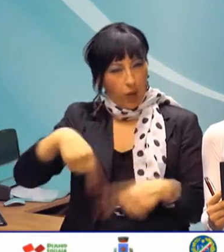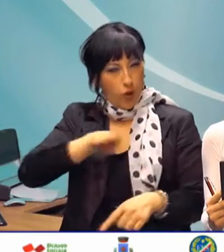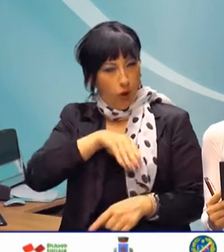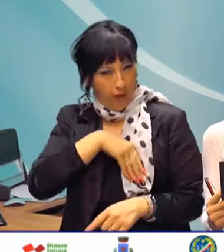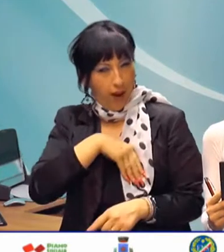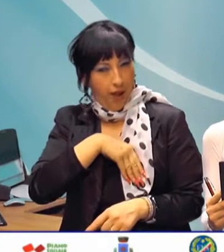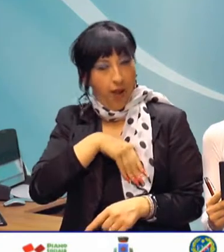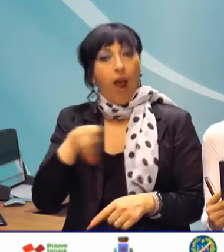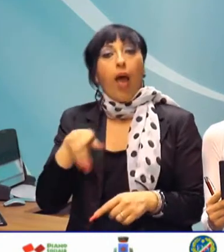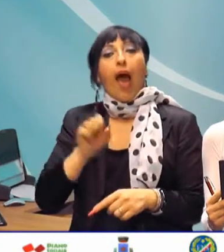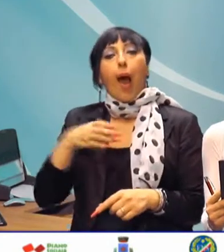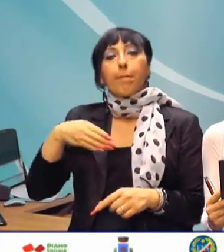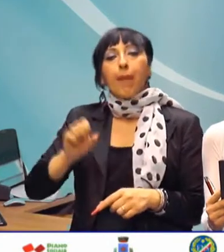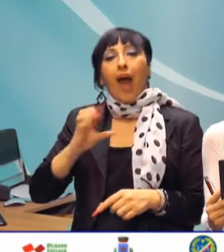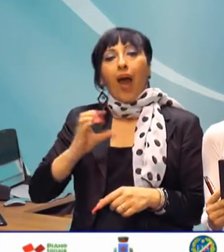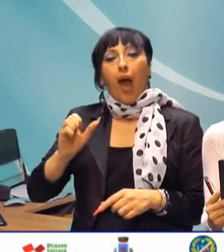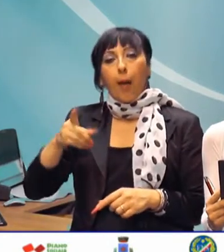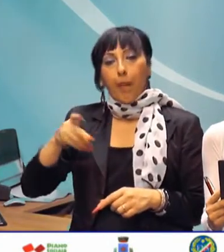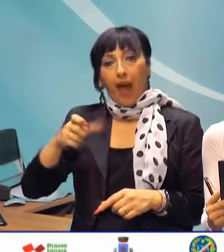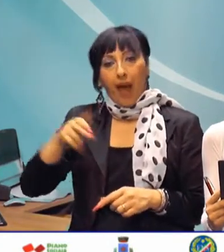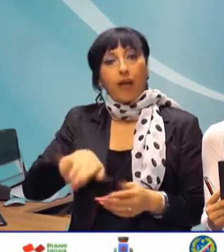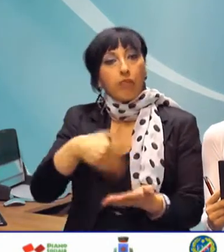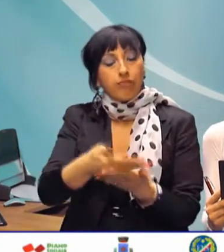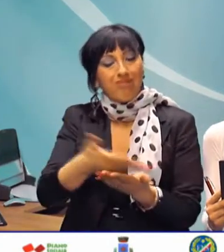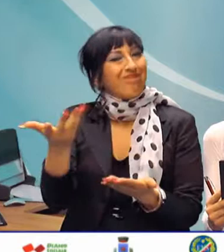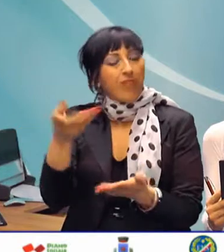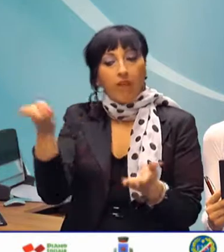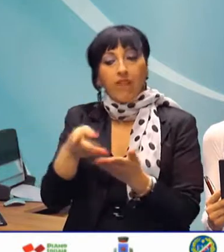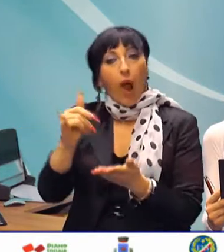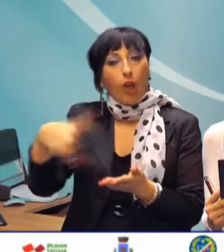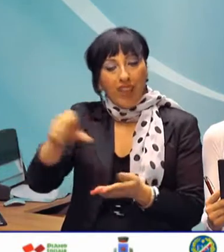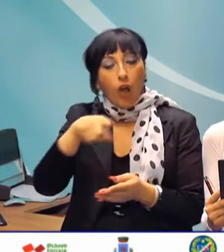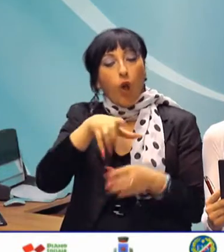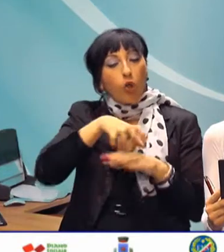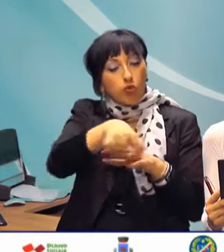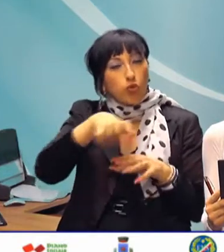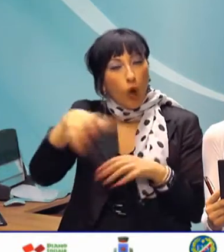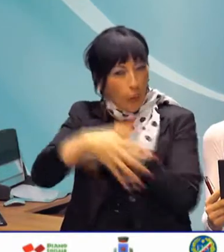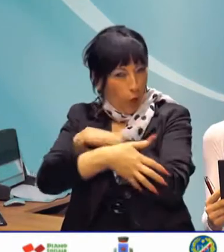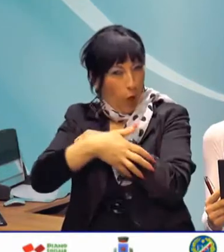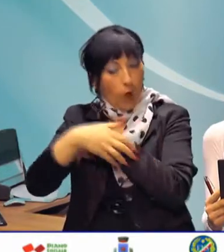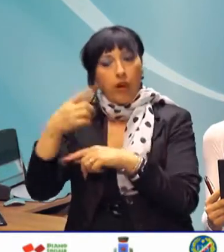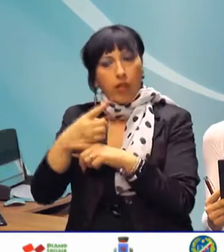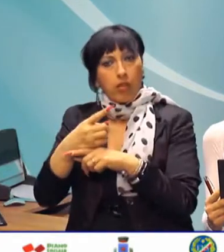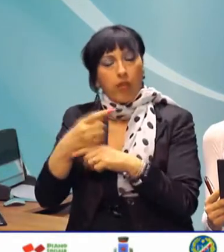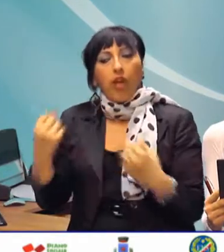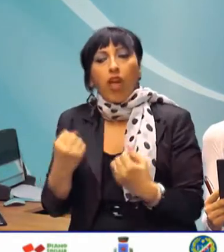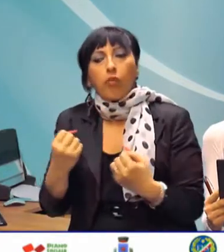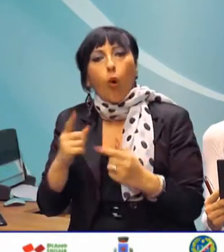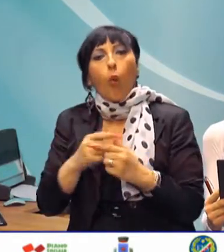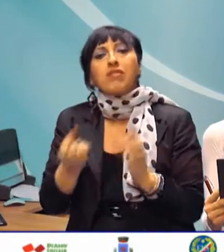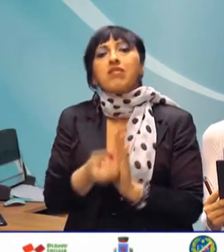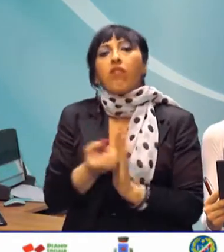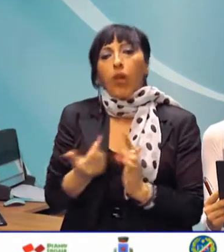zona franca per il rilancio dell'economia nel Vallo di Diano. Questo tema, fino ad ora in campagna sottovalutato e poco